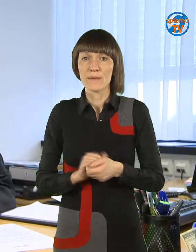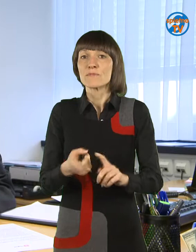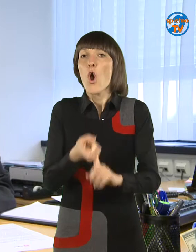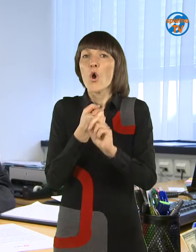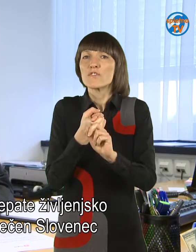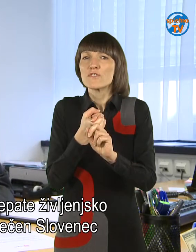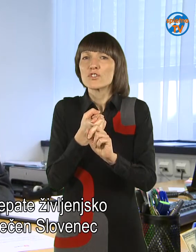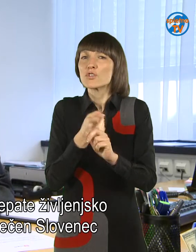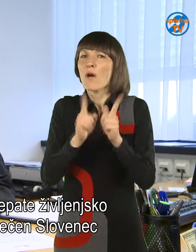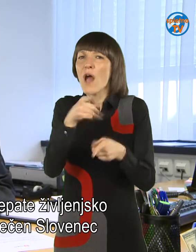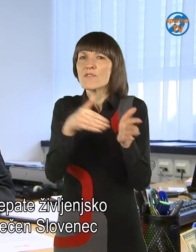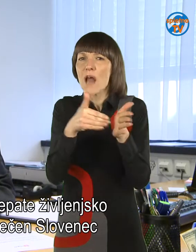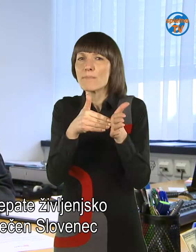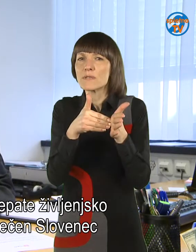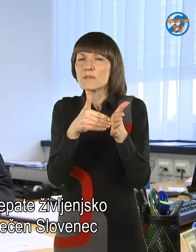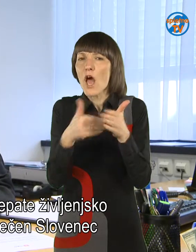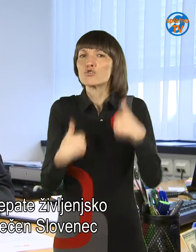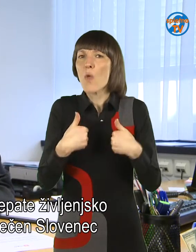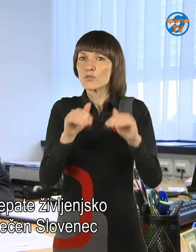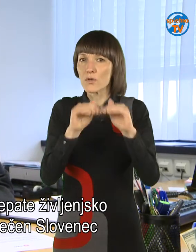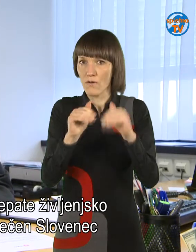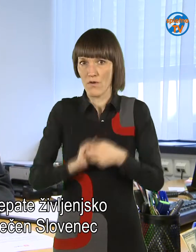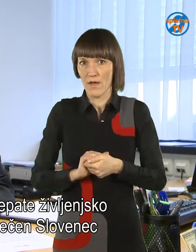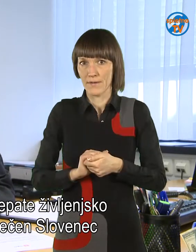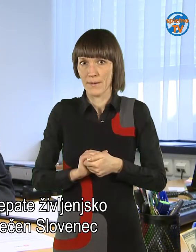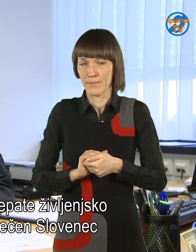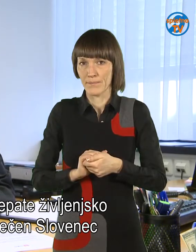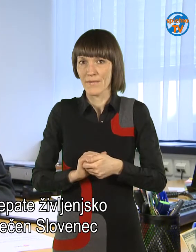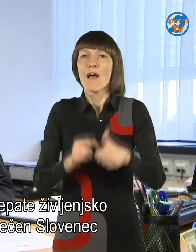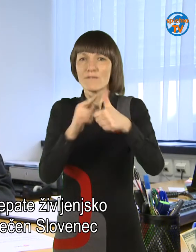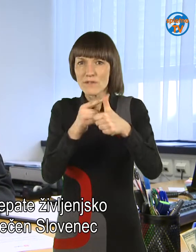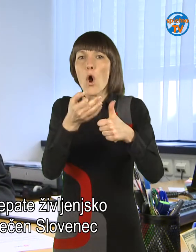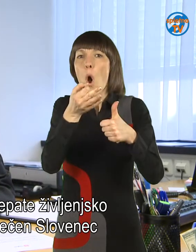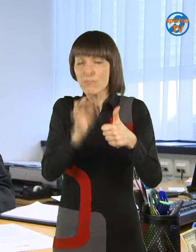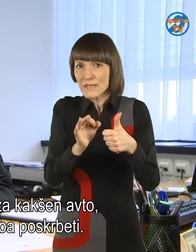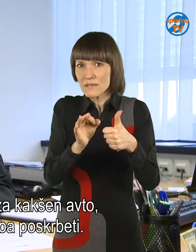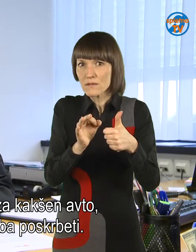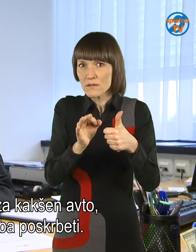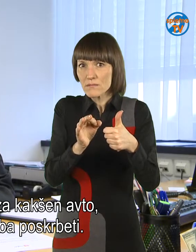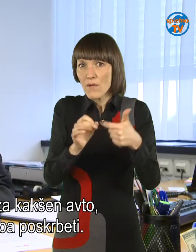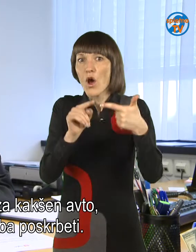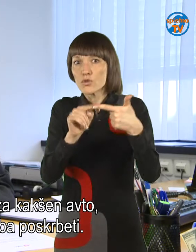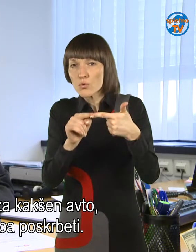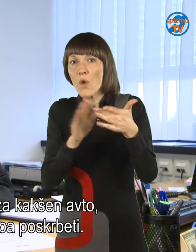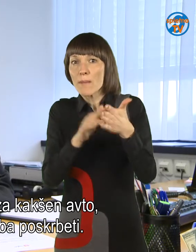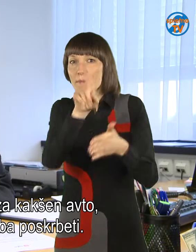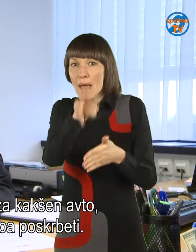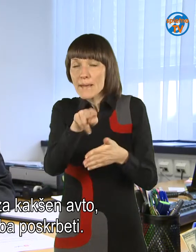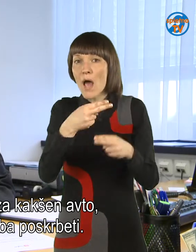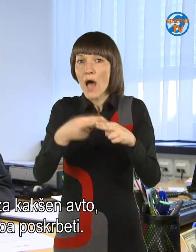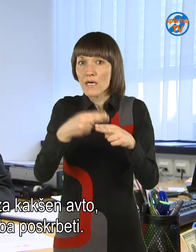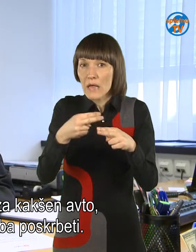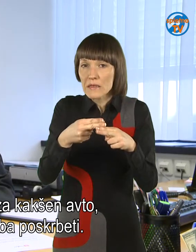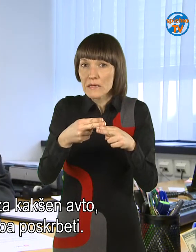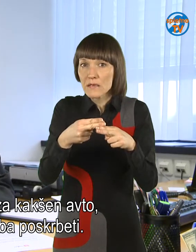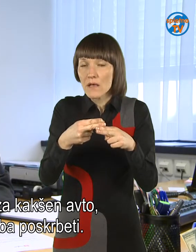Odvisno je, zakaj sklepate življensko zavarovanje. Zdaj, primarno, poprečen slovenec skoraj vedno ima kakšen kredit, če družen ga ne za kakšen auto